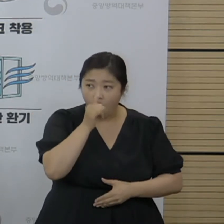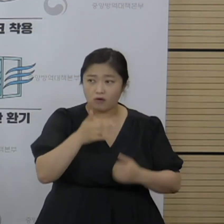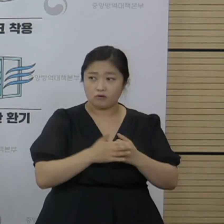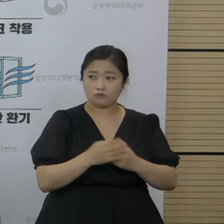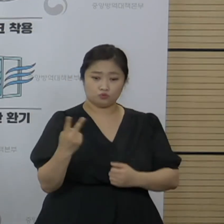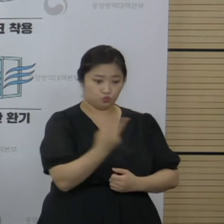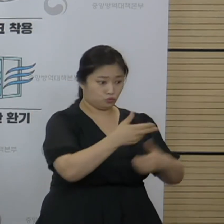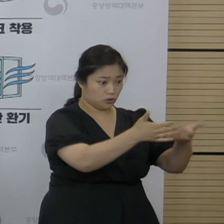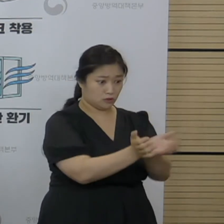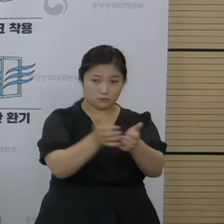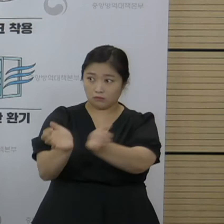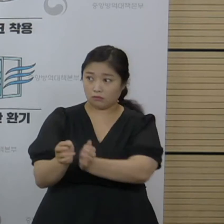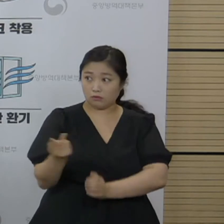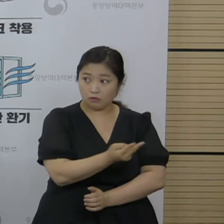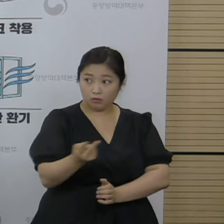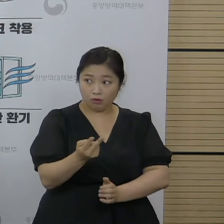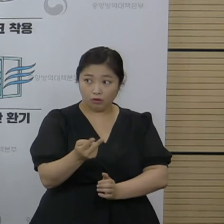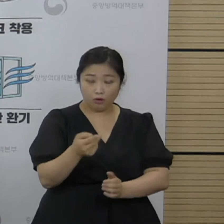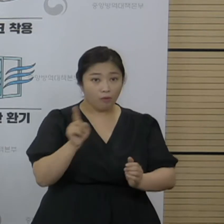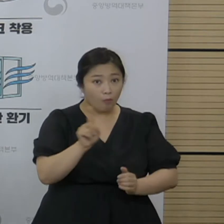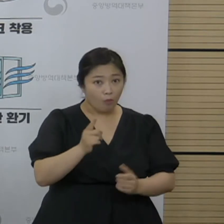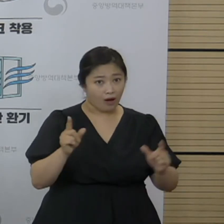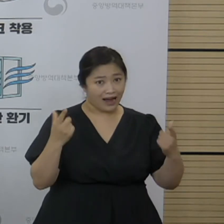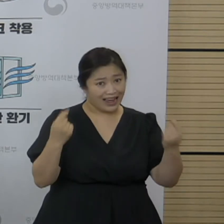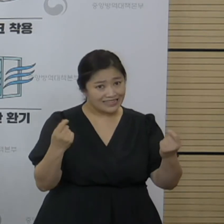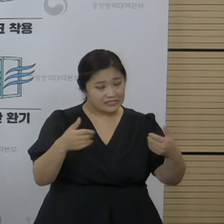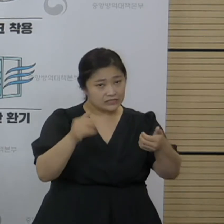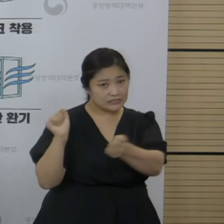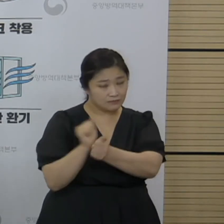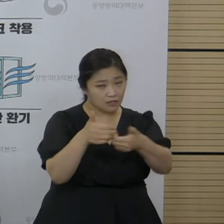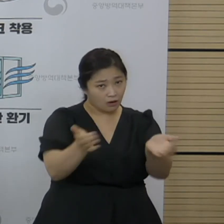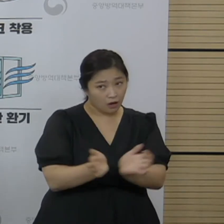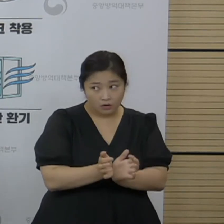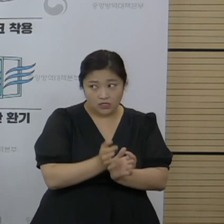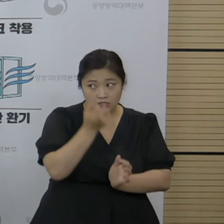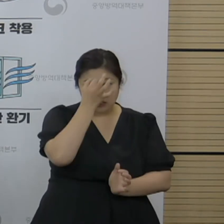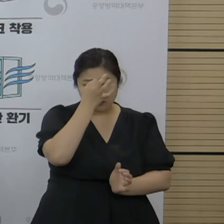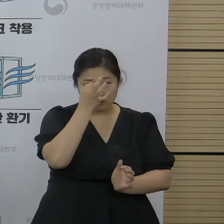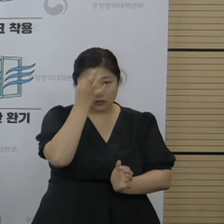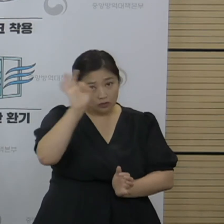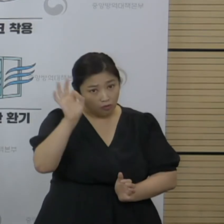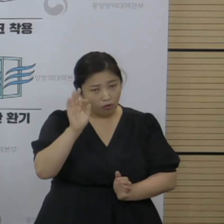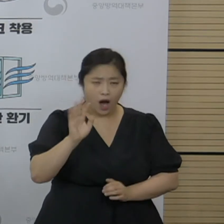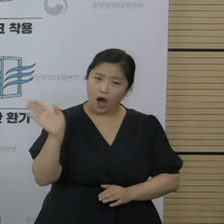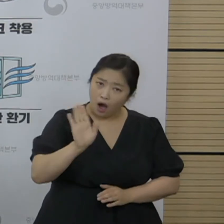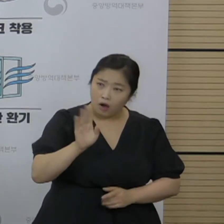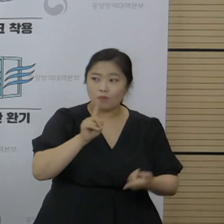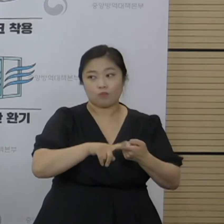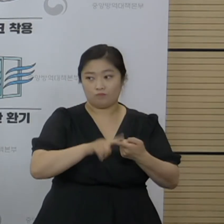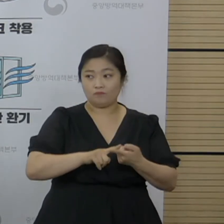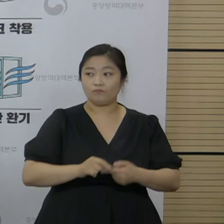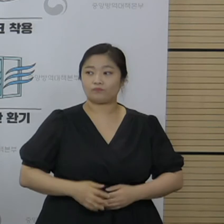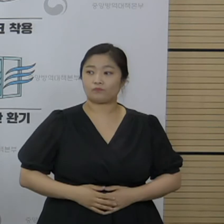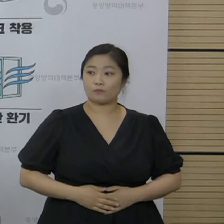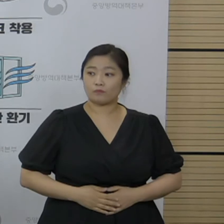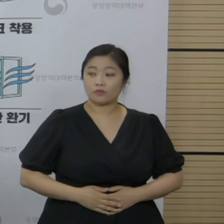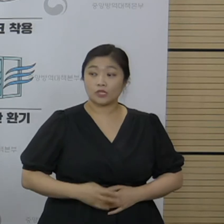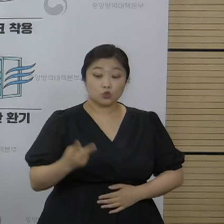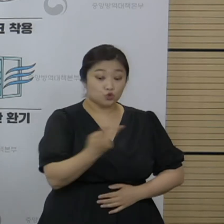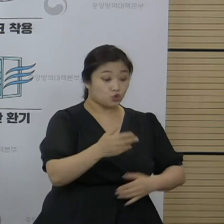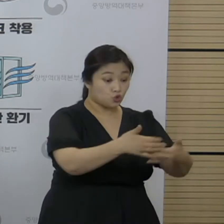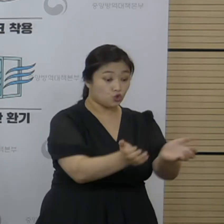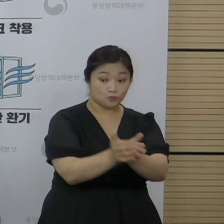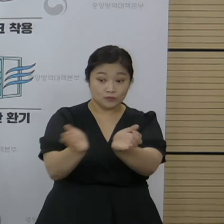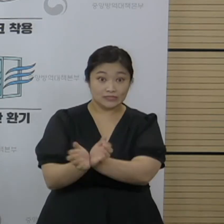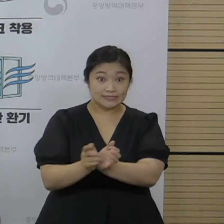이 두 집단 감염은 동일 집단 감염으로 묶이지 않는 것인지 확인해달라 했습니다. 네, 두 집단